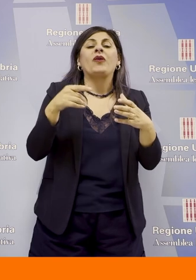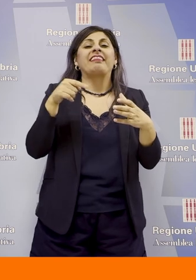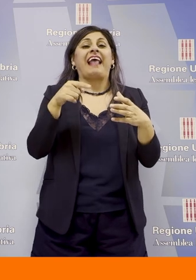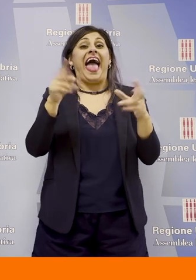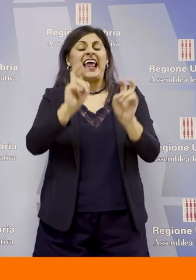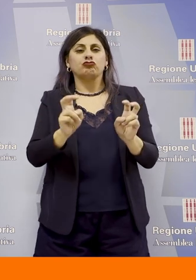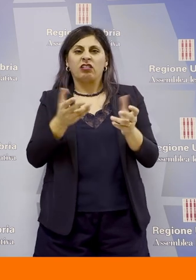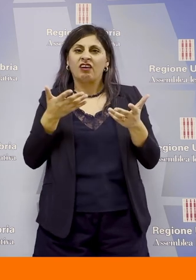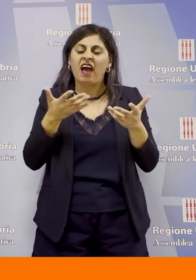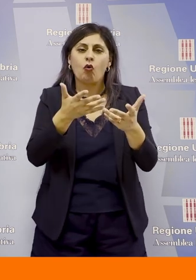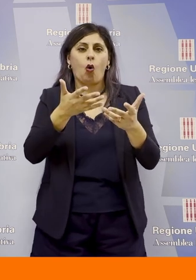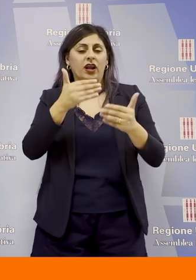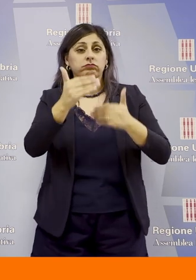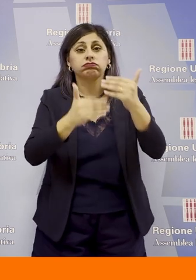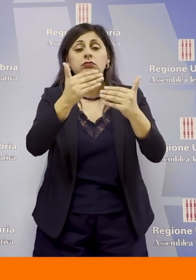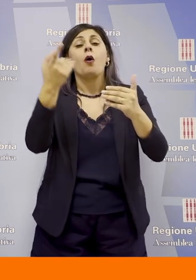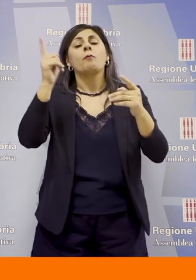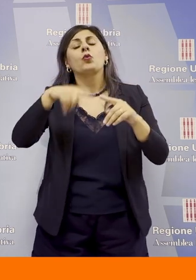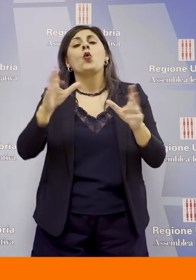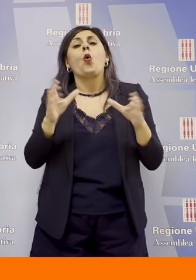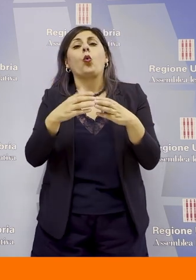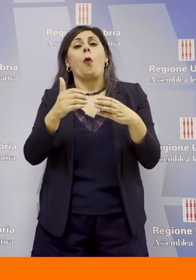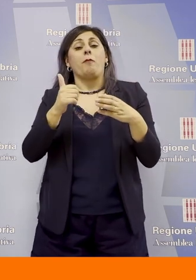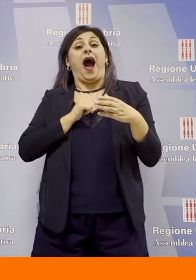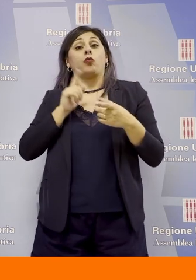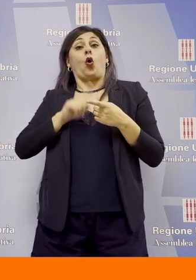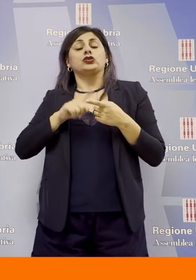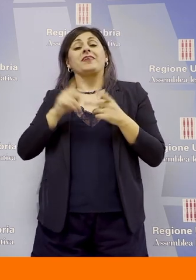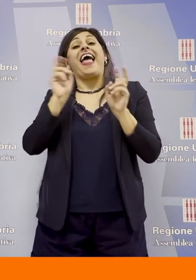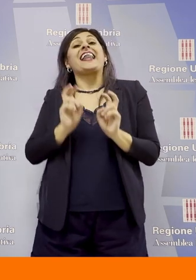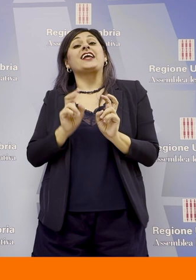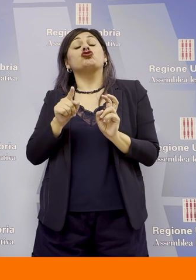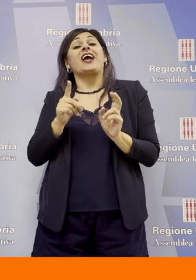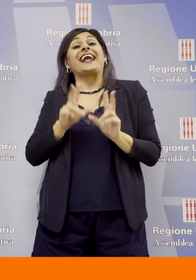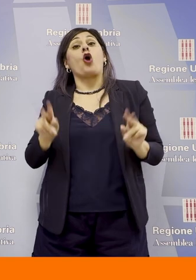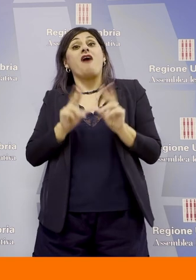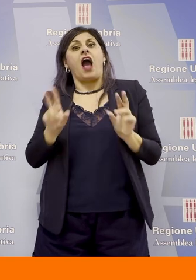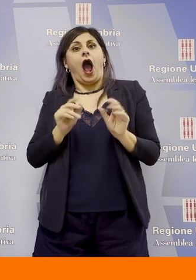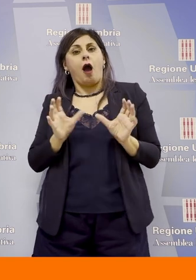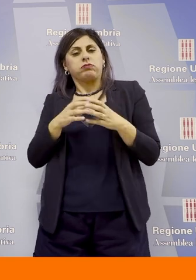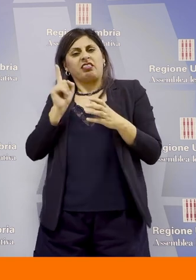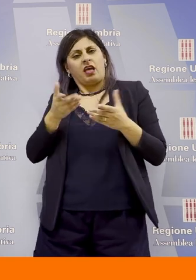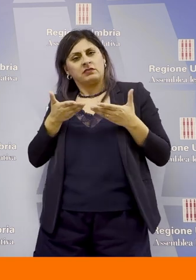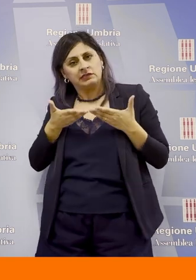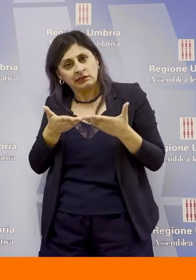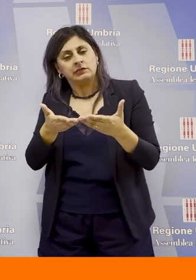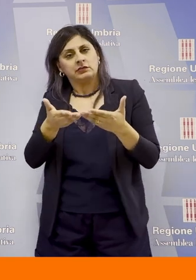energetiche, i gruppi di autoconsumatori di energie rinnovabili per garantire quello che è un